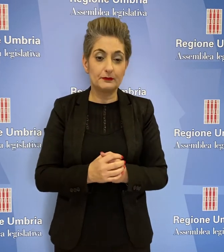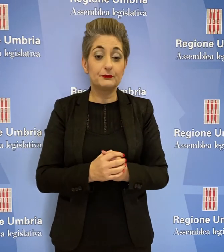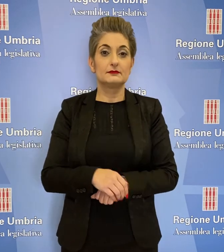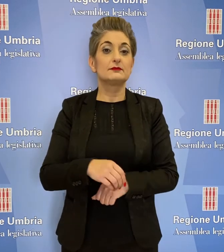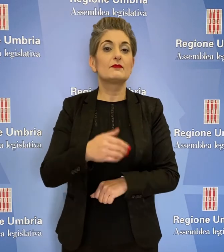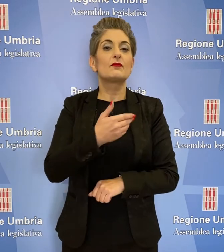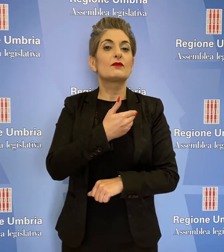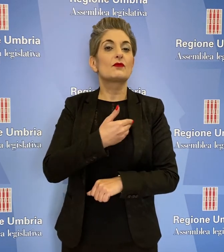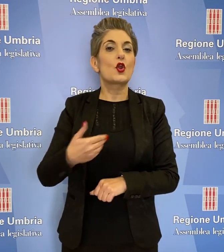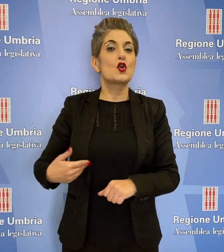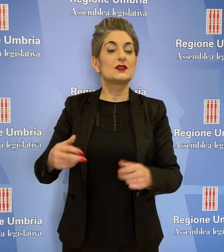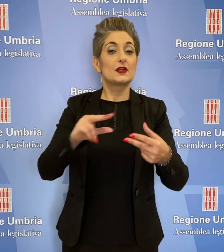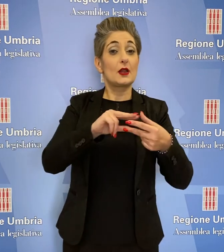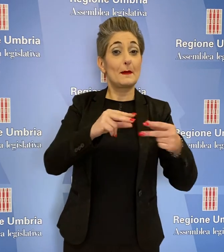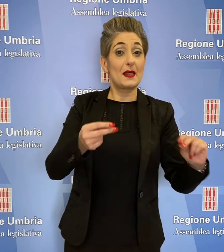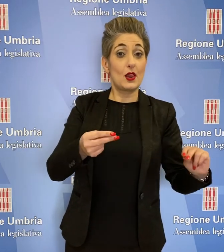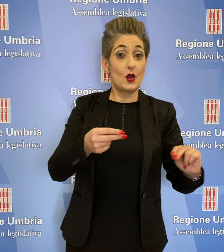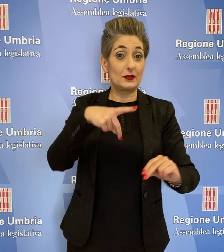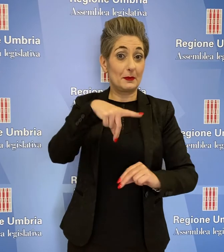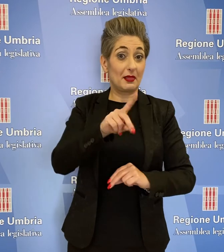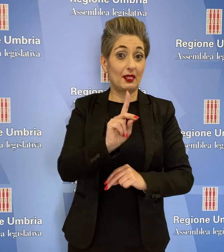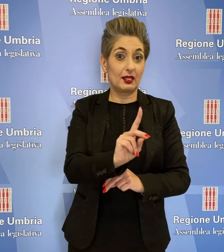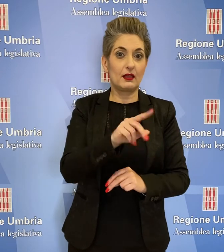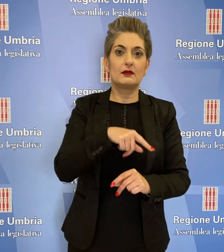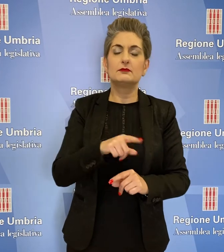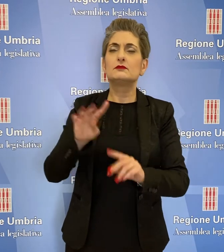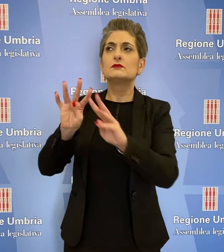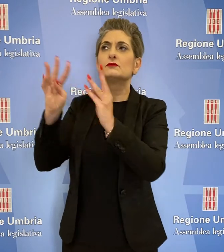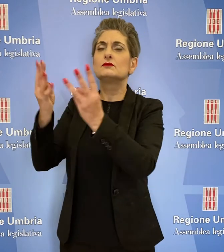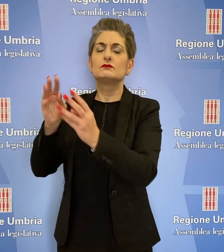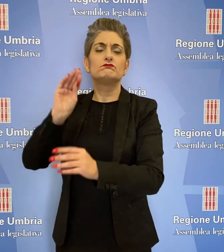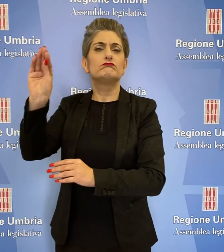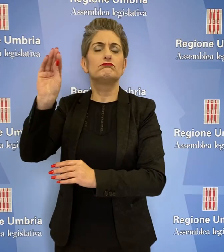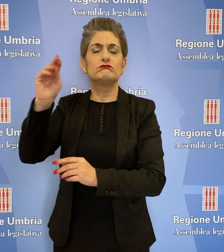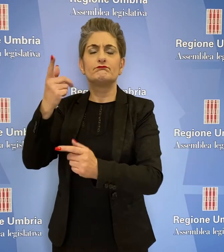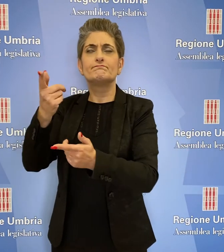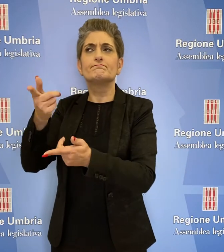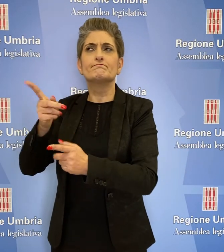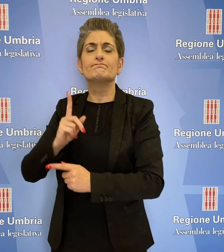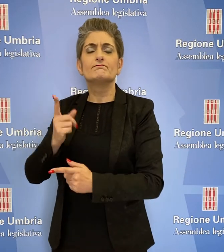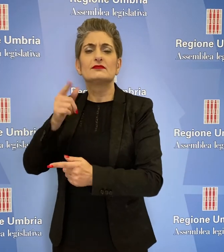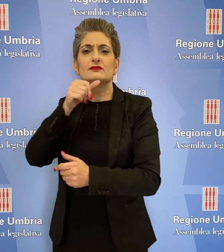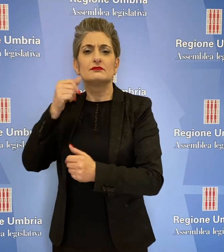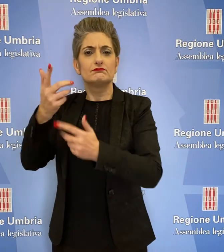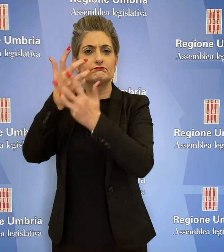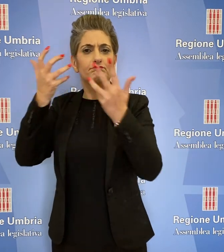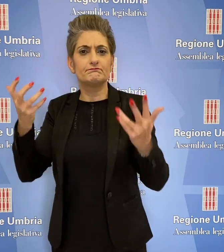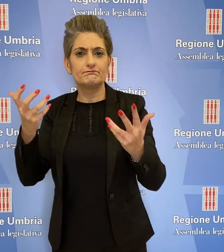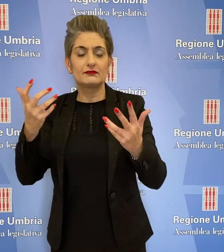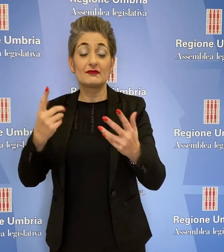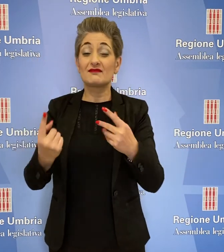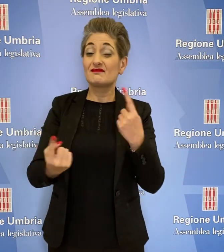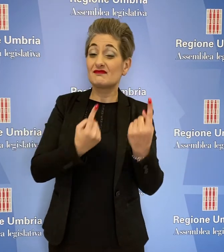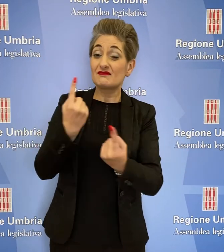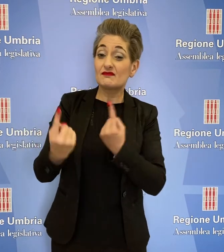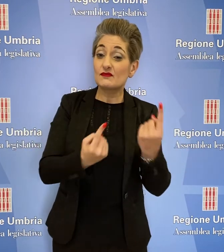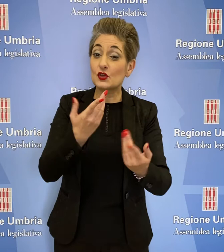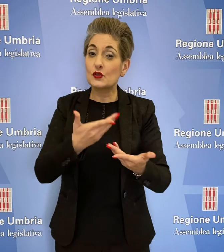Simona Meloni del Partito Democratico ha chiesto chiarimenti sullo stato di attuazione del